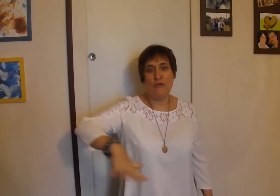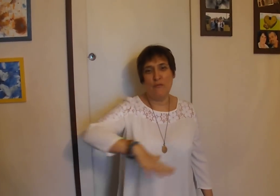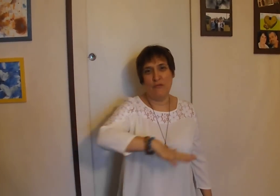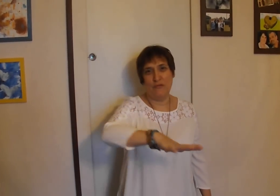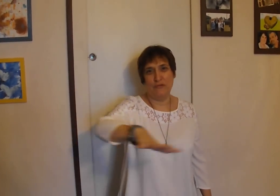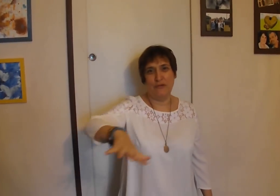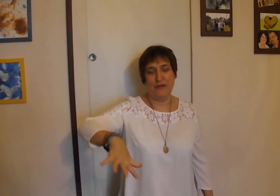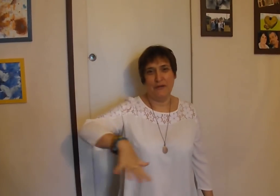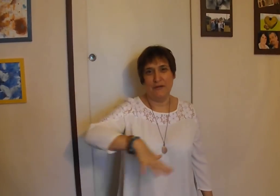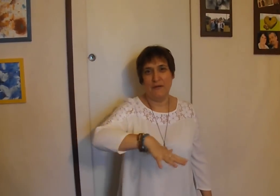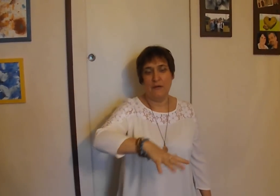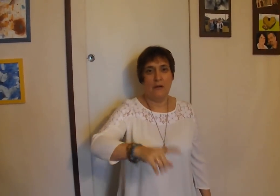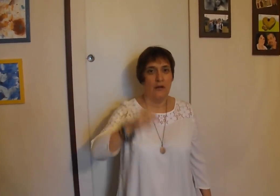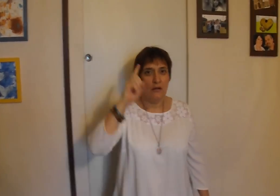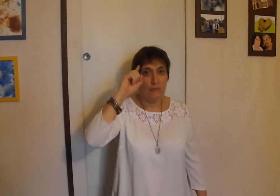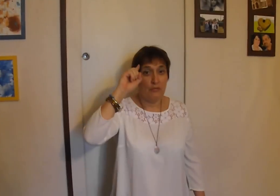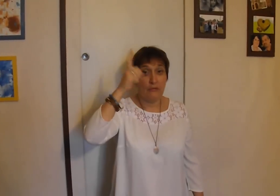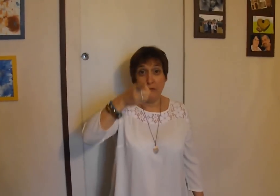monde pour vos